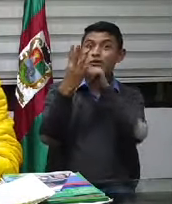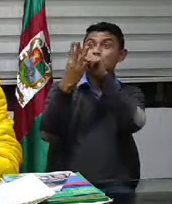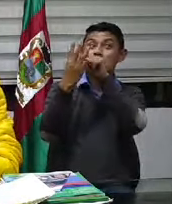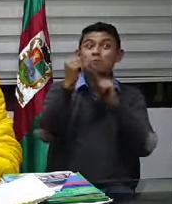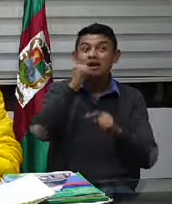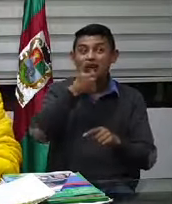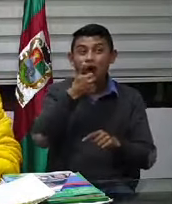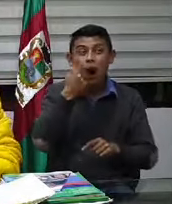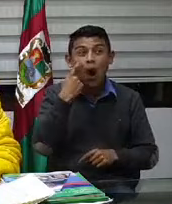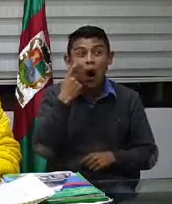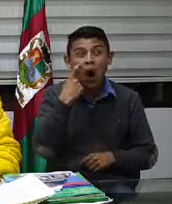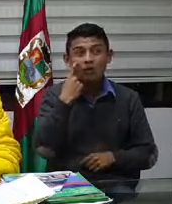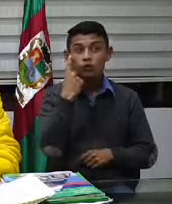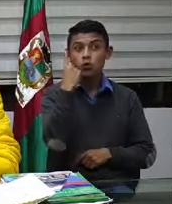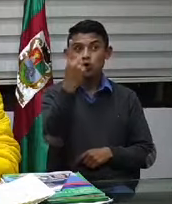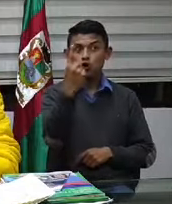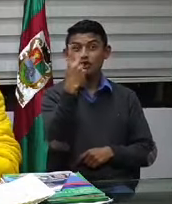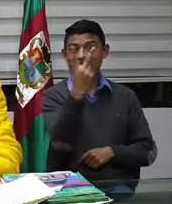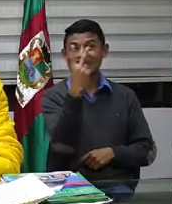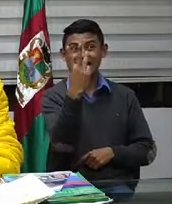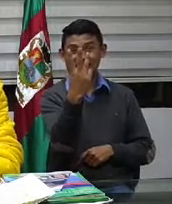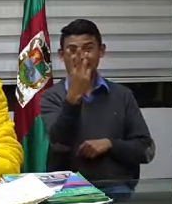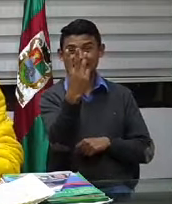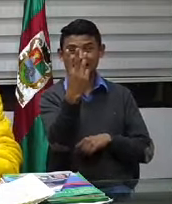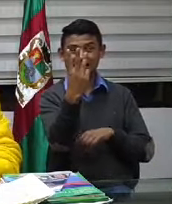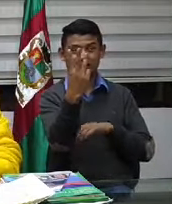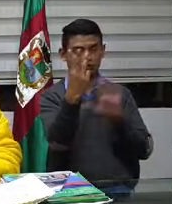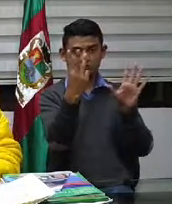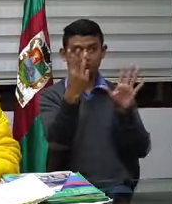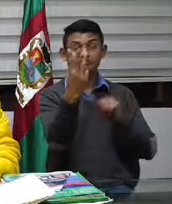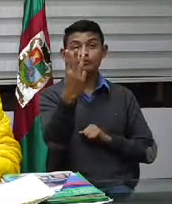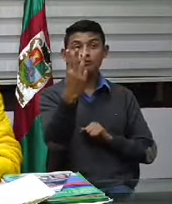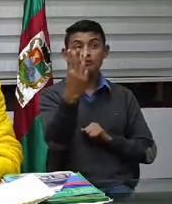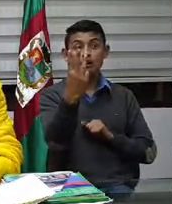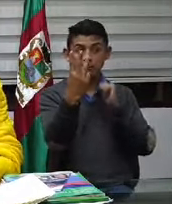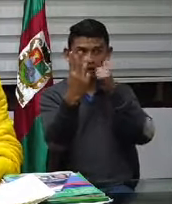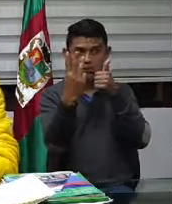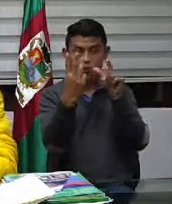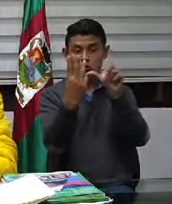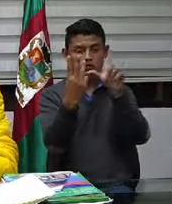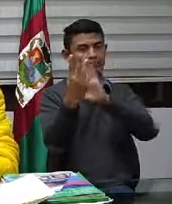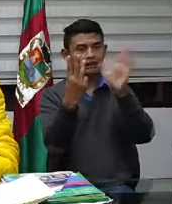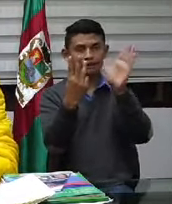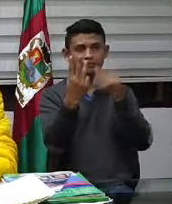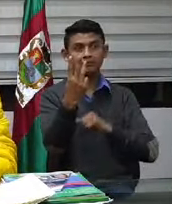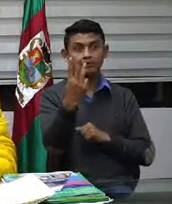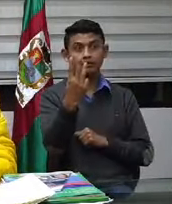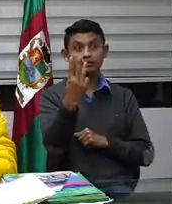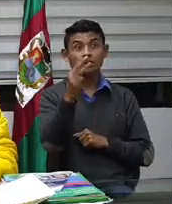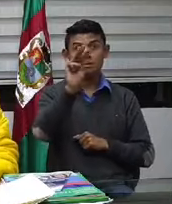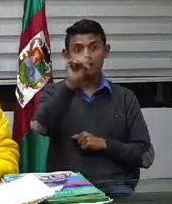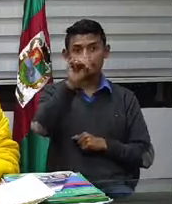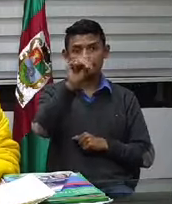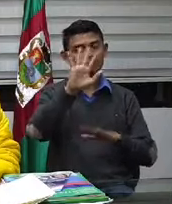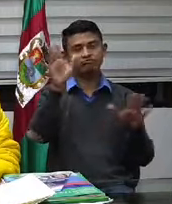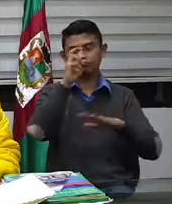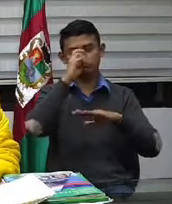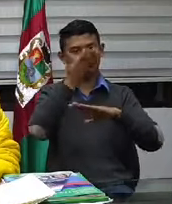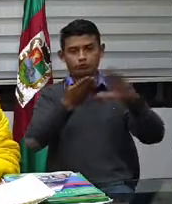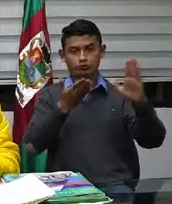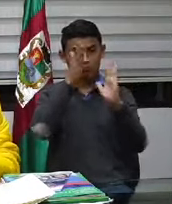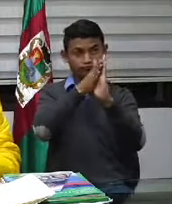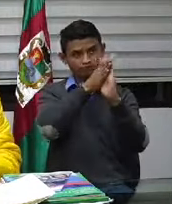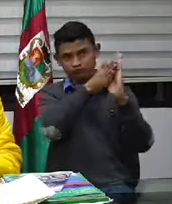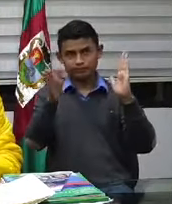y así sucesivamente. ¿Ok? Pico y cédula, quedó claro, ¿cierto? Tomaron nota, mañana 1 y 2. Porque es que el decreto